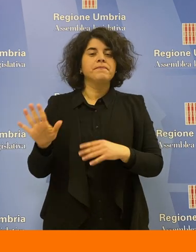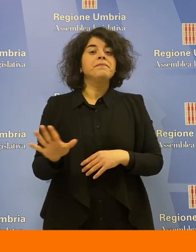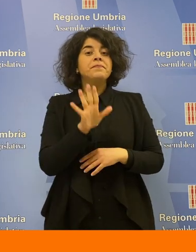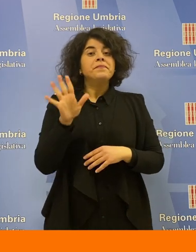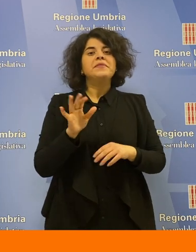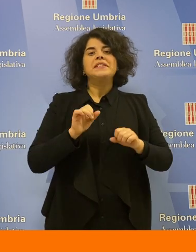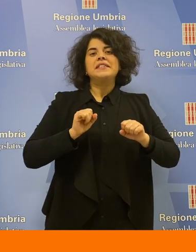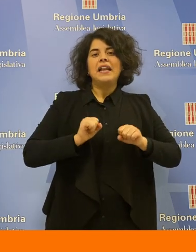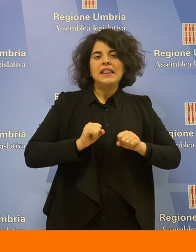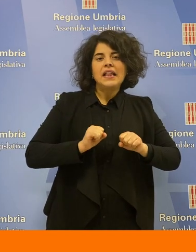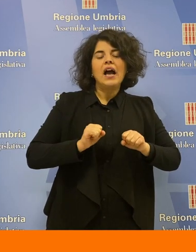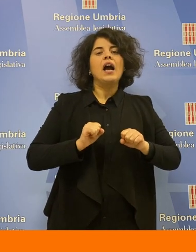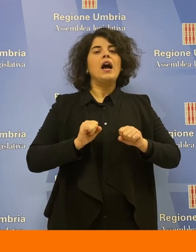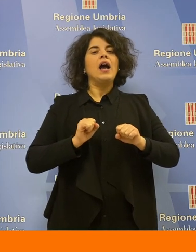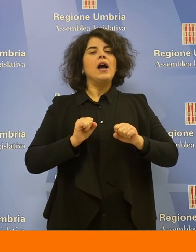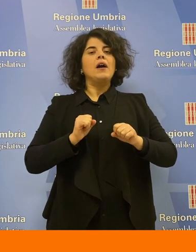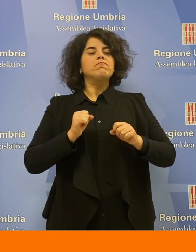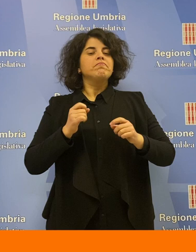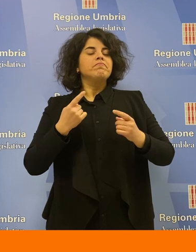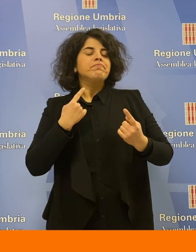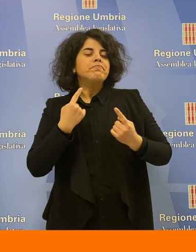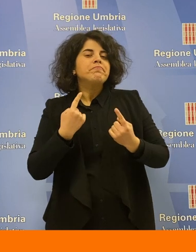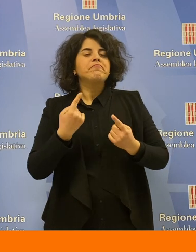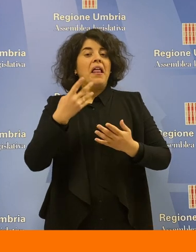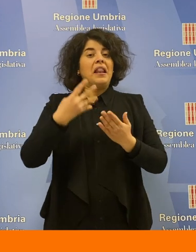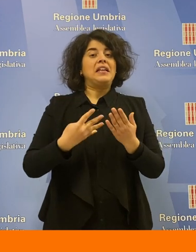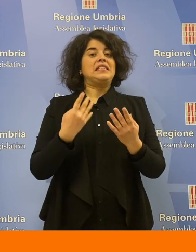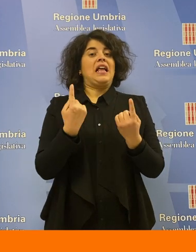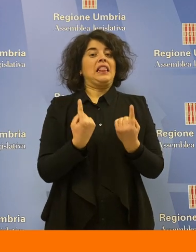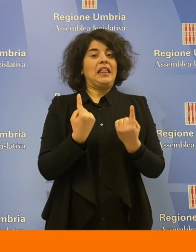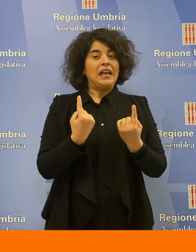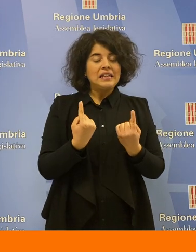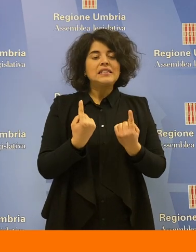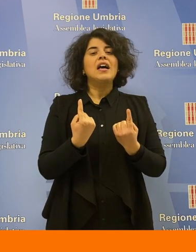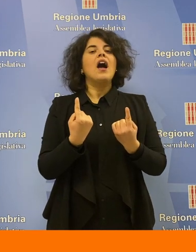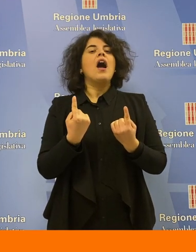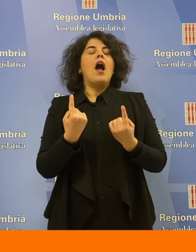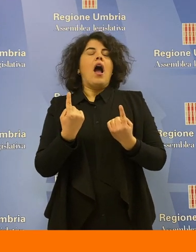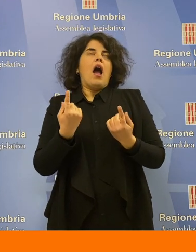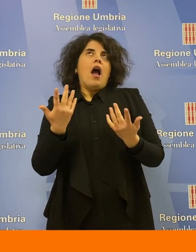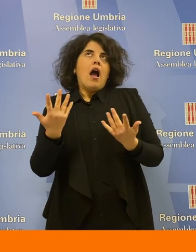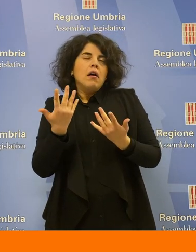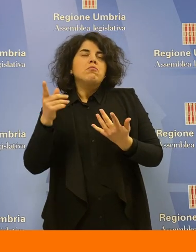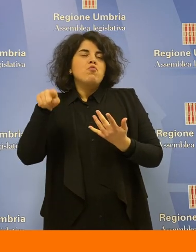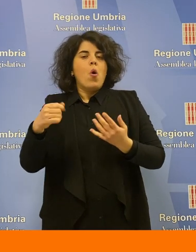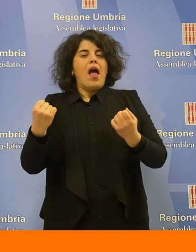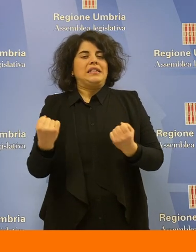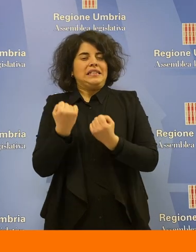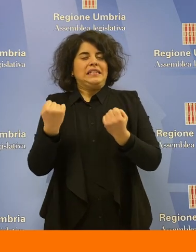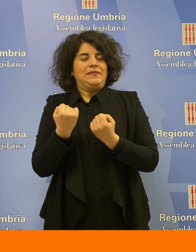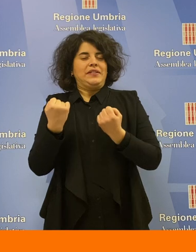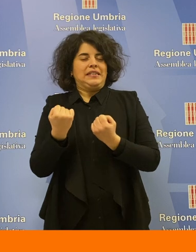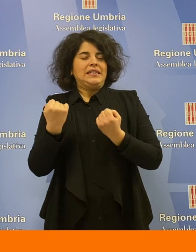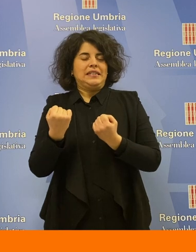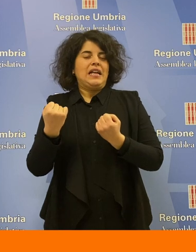pensiamo alla sanità, pensiamo al discorso delle liste d'attesa, quelle che sono state le attività